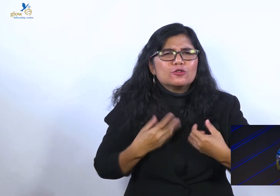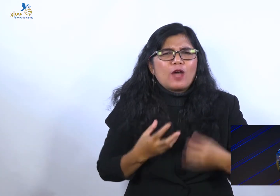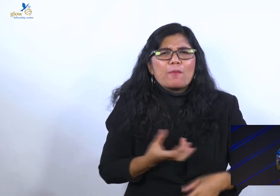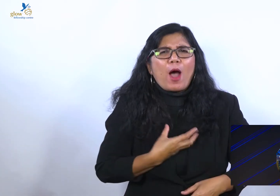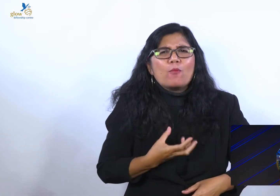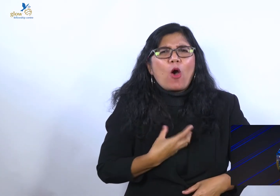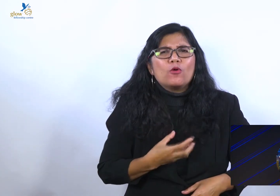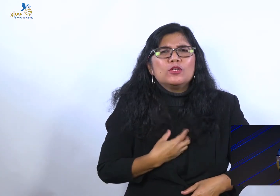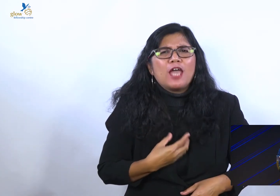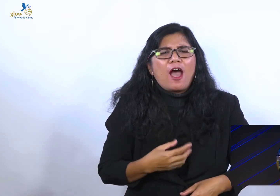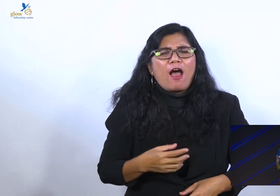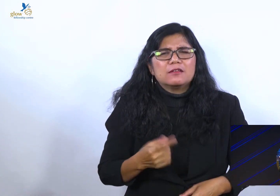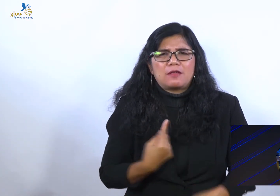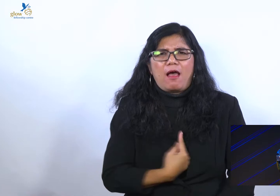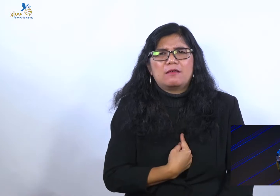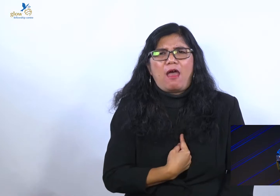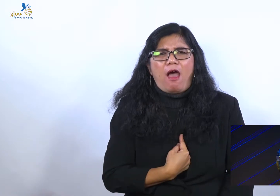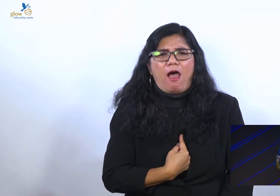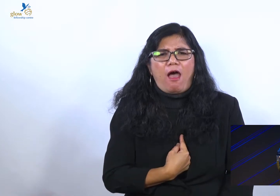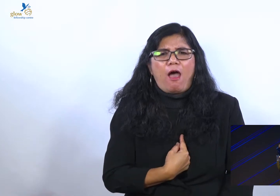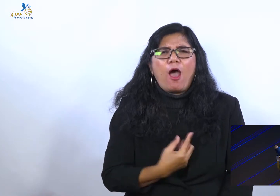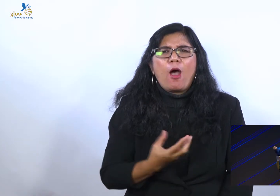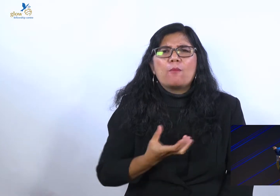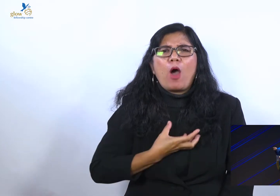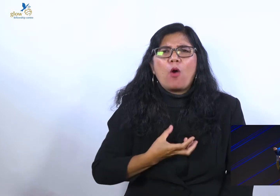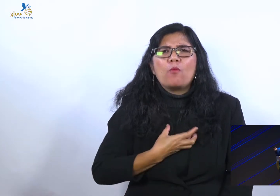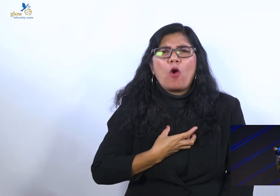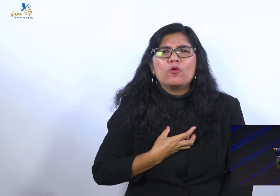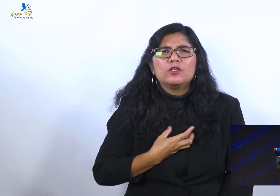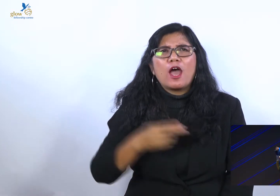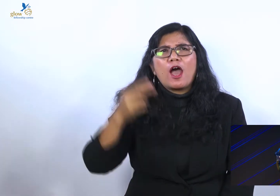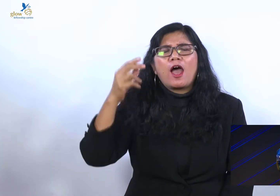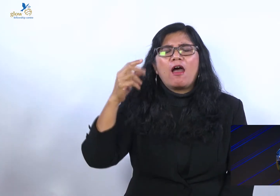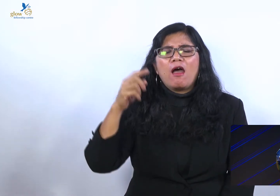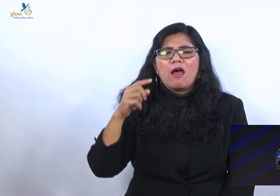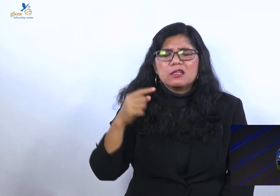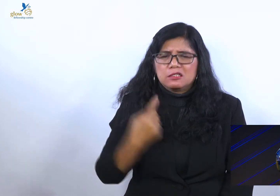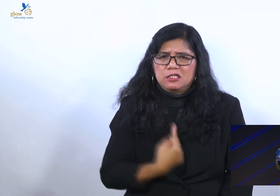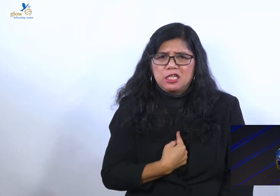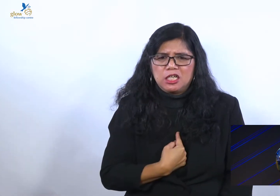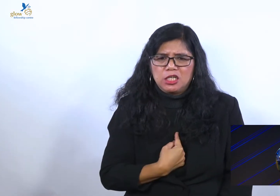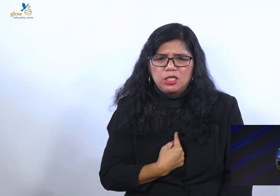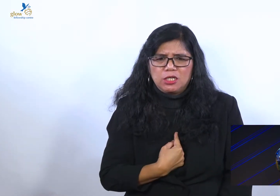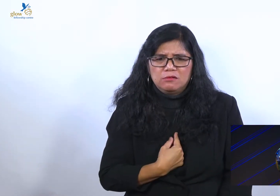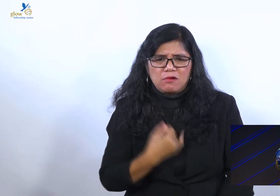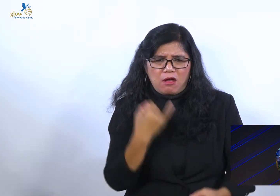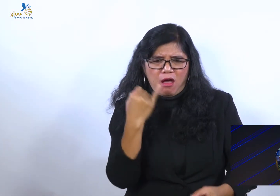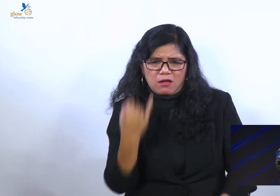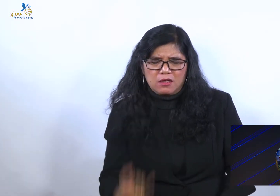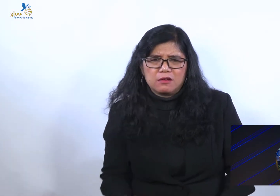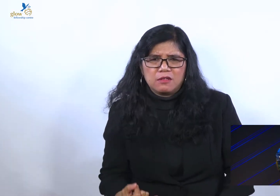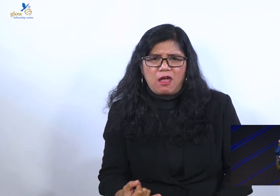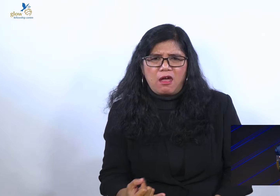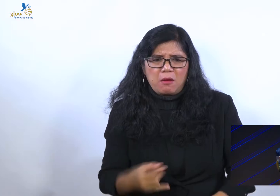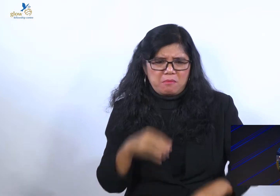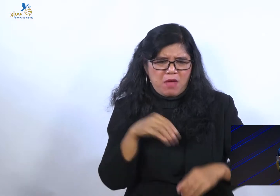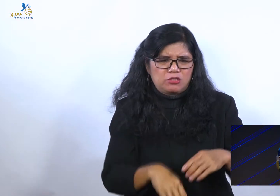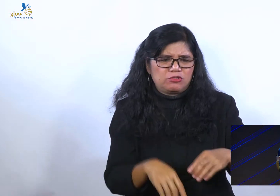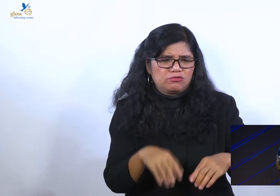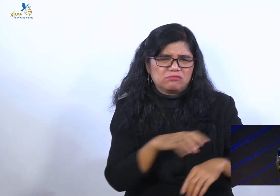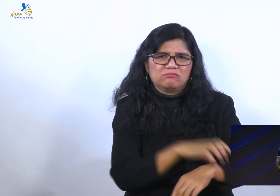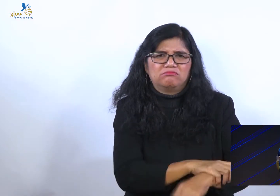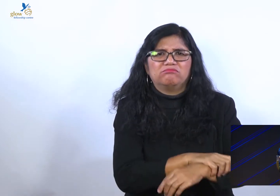Tuhan. Kalau suka-suka sendiri, ujung-ujungnya masuk pada kedagingan. Tapi kalau suka-sukanya Tuhan,